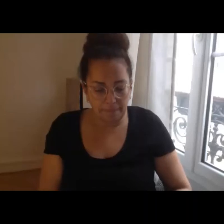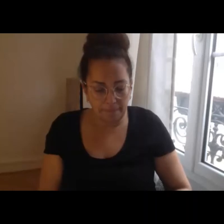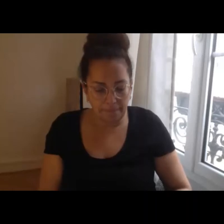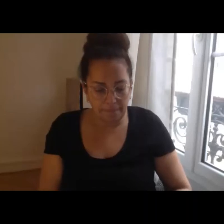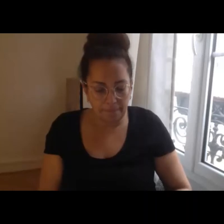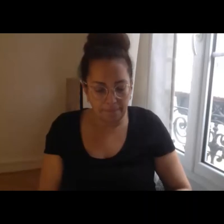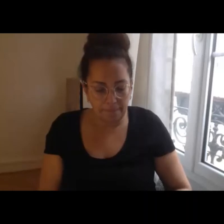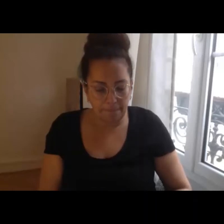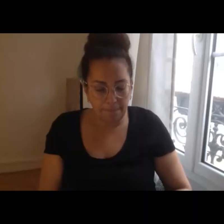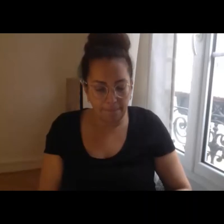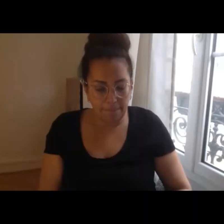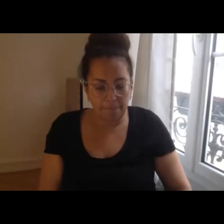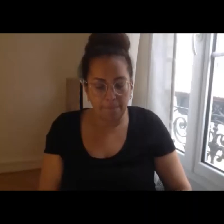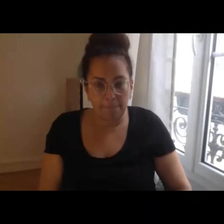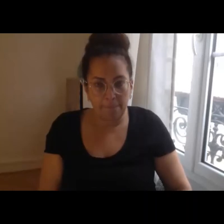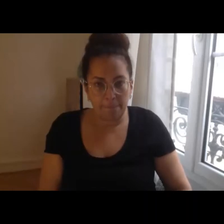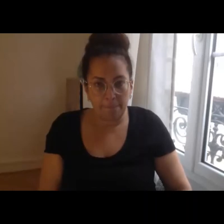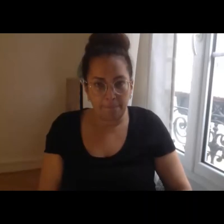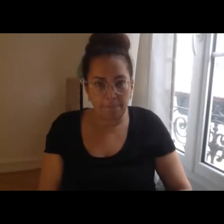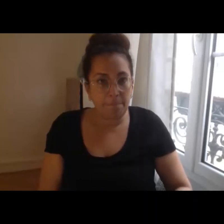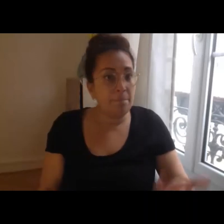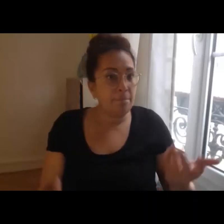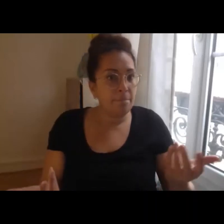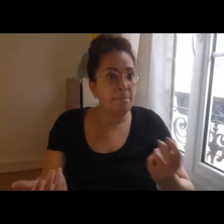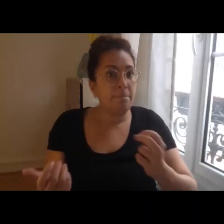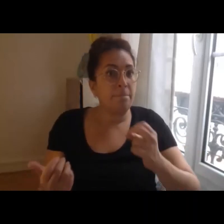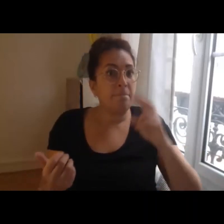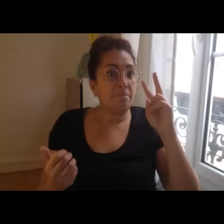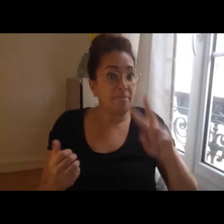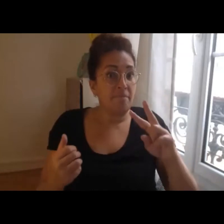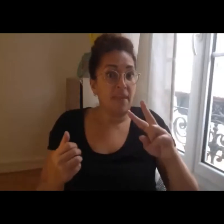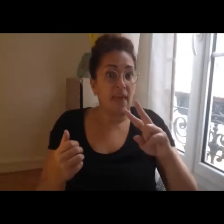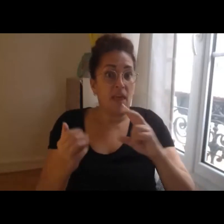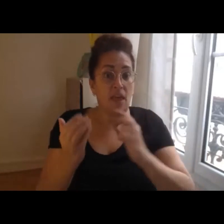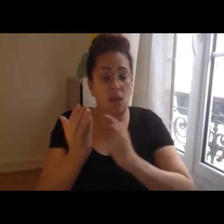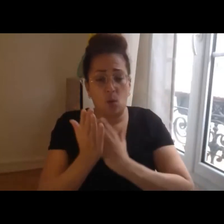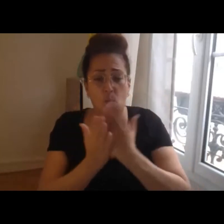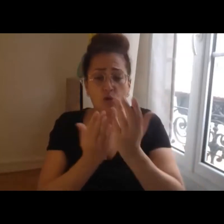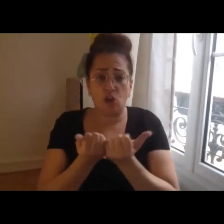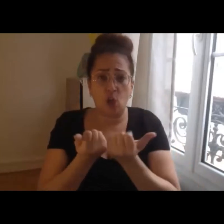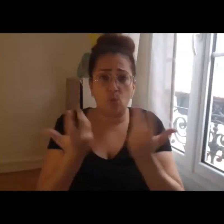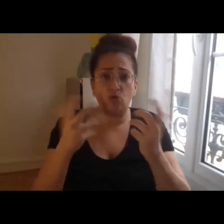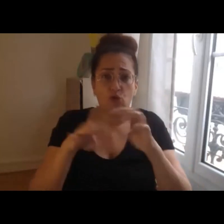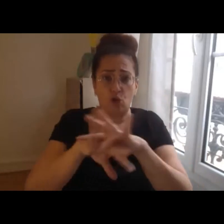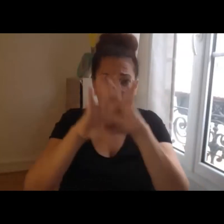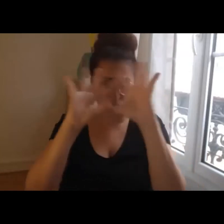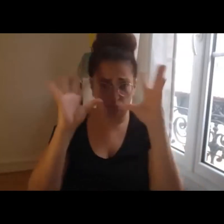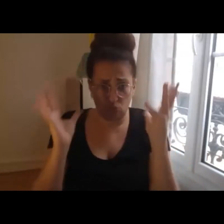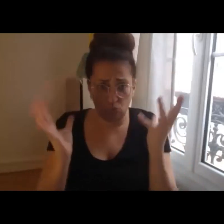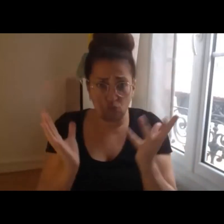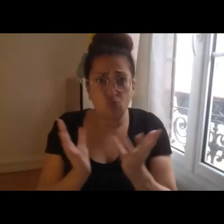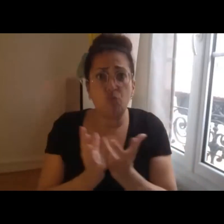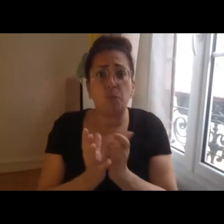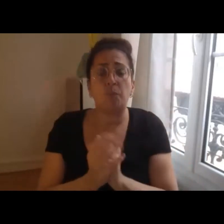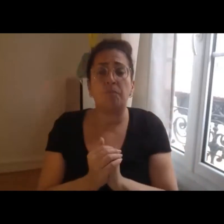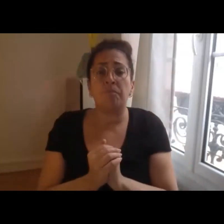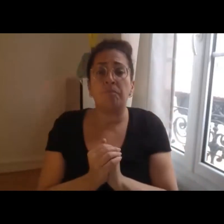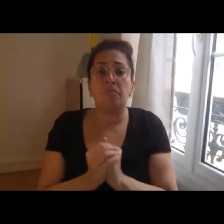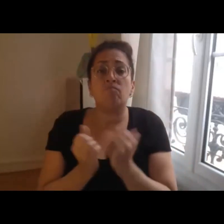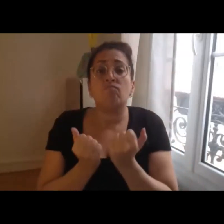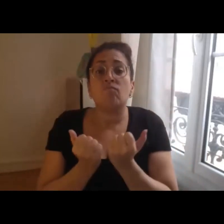sur sur l'ensemble des projets que nous ouvrons il est toujours demandé